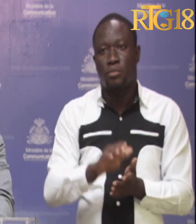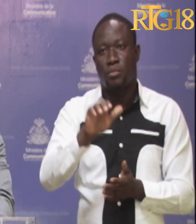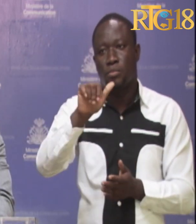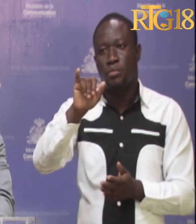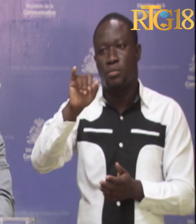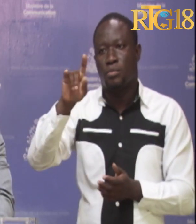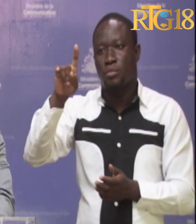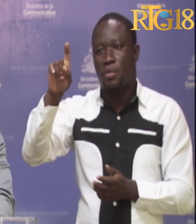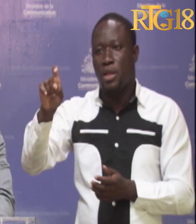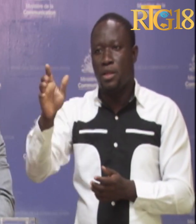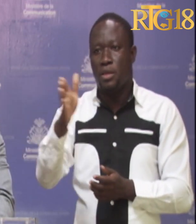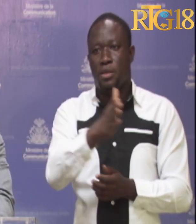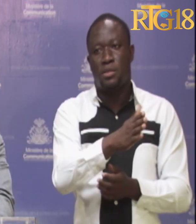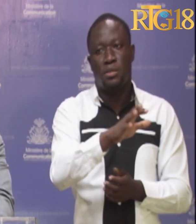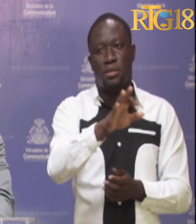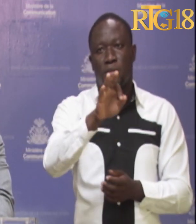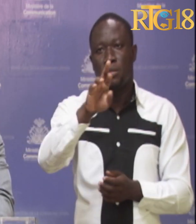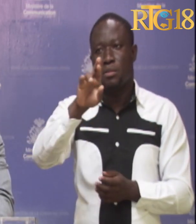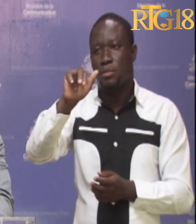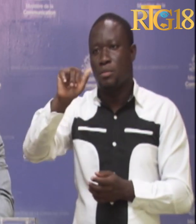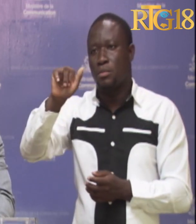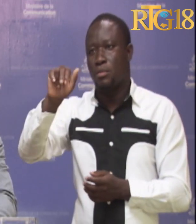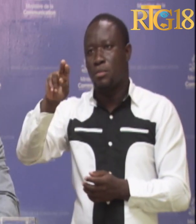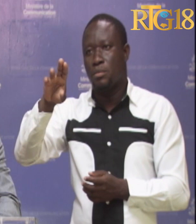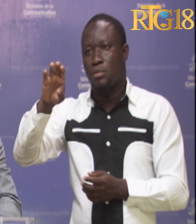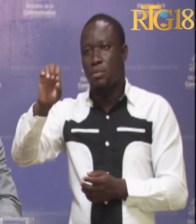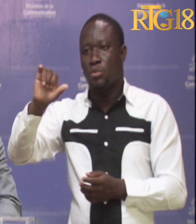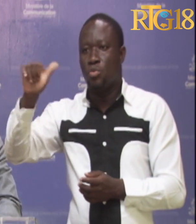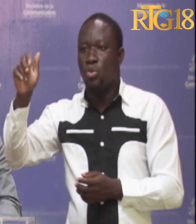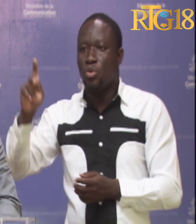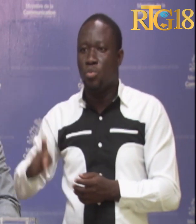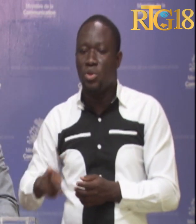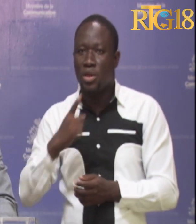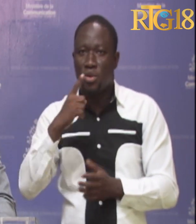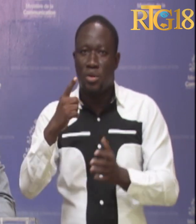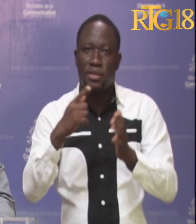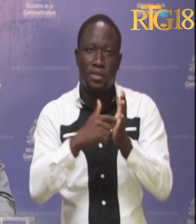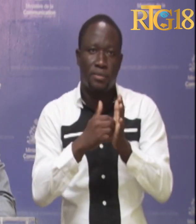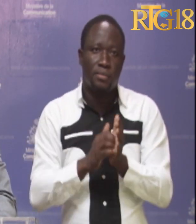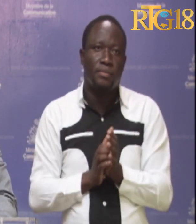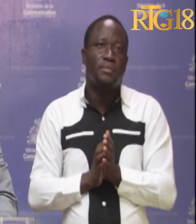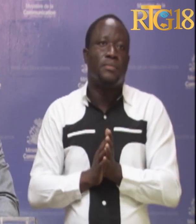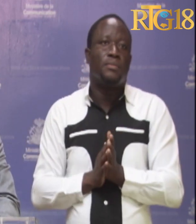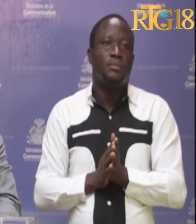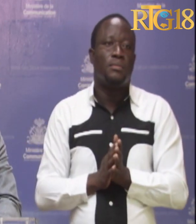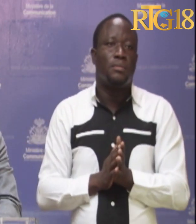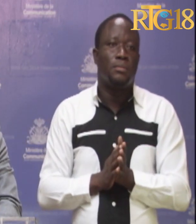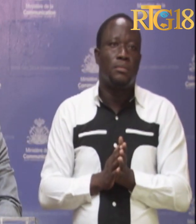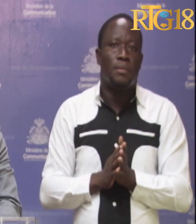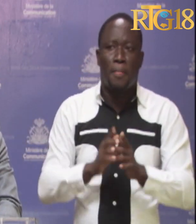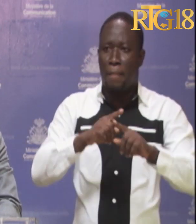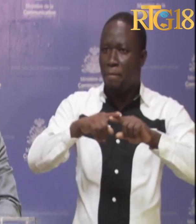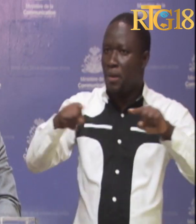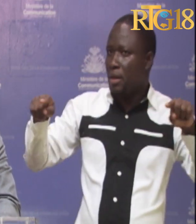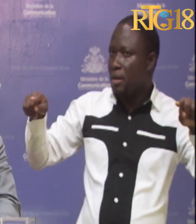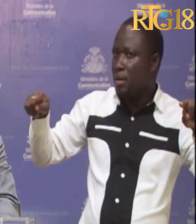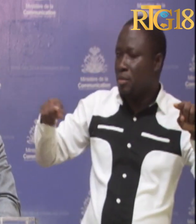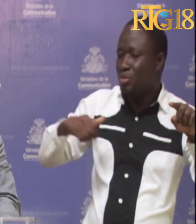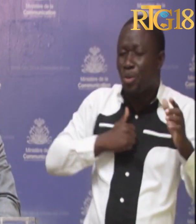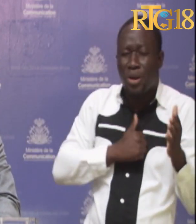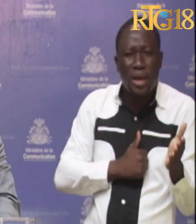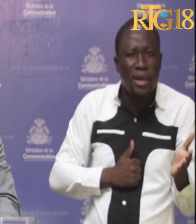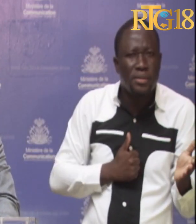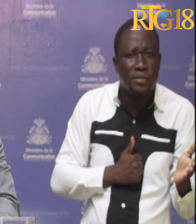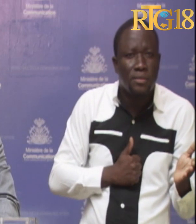Joseph, François Latour, pour ne citer que cela. Nonobstant ces épisodes malheureux,